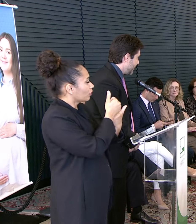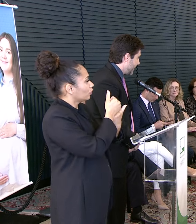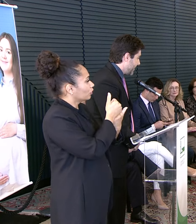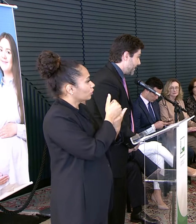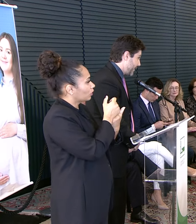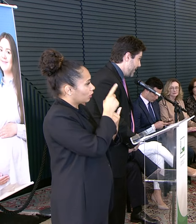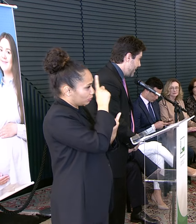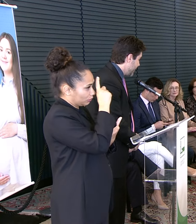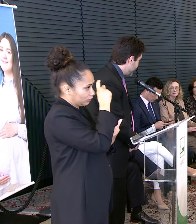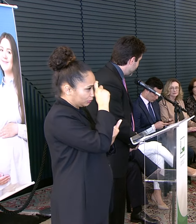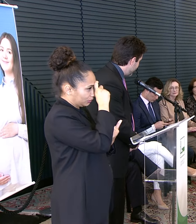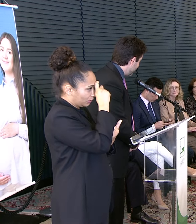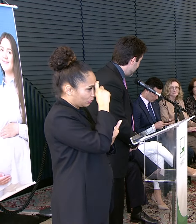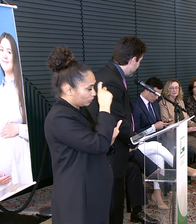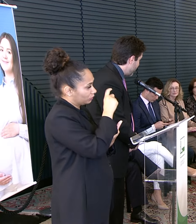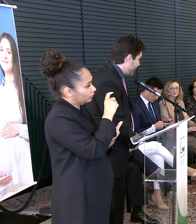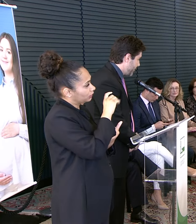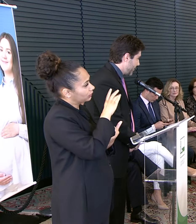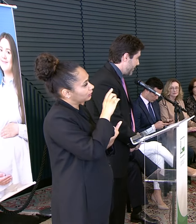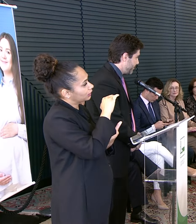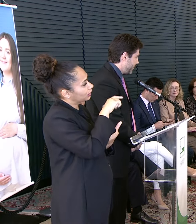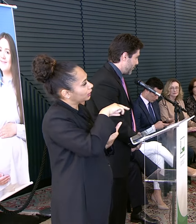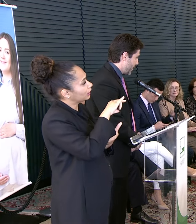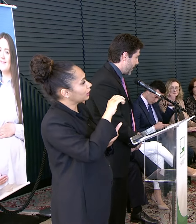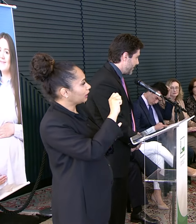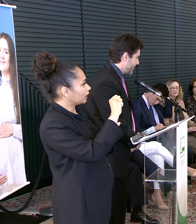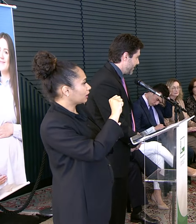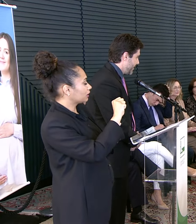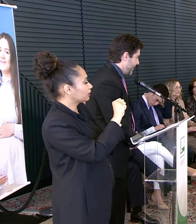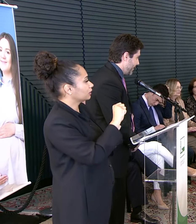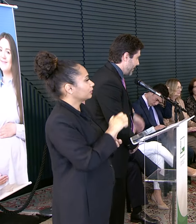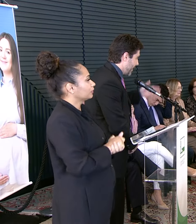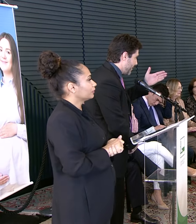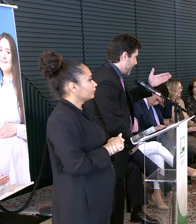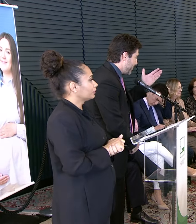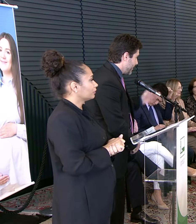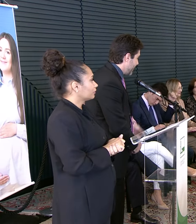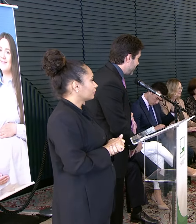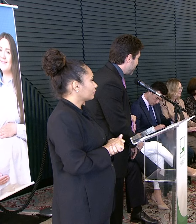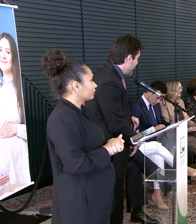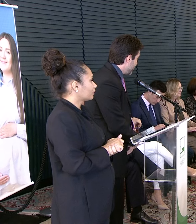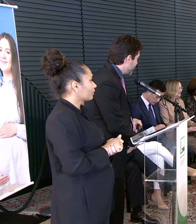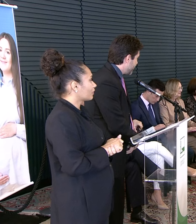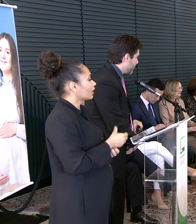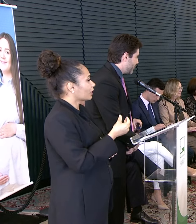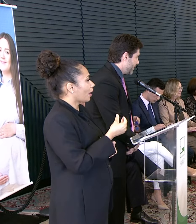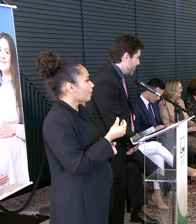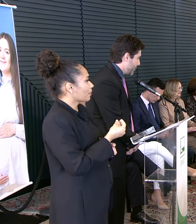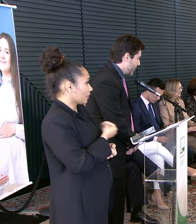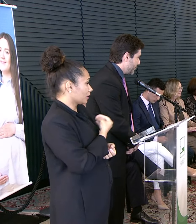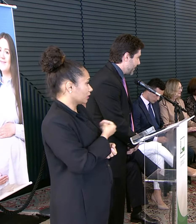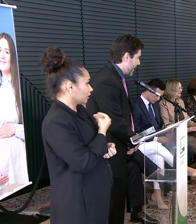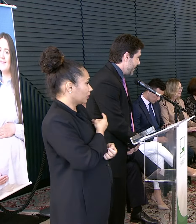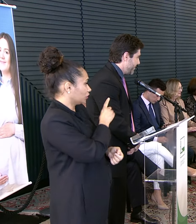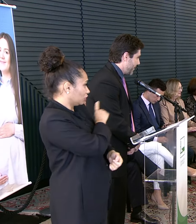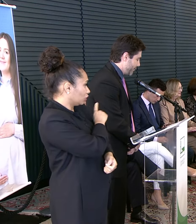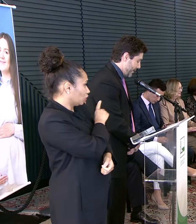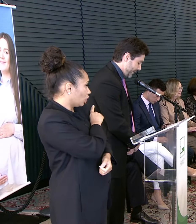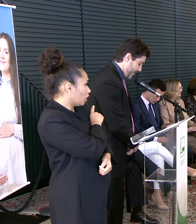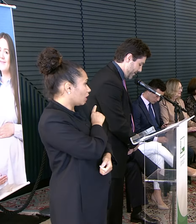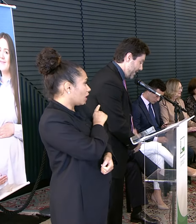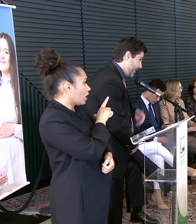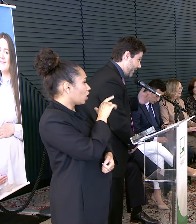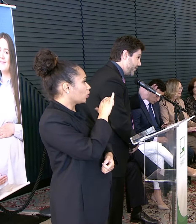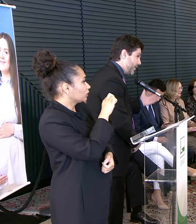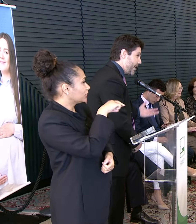Das clínicas Ligada ao FG De Goiás Aqui apresente também A diretora executiva Professora Lucilene Da